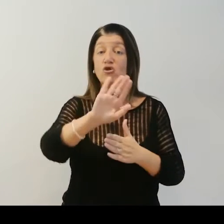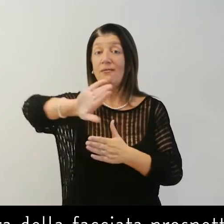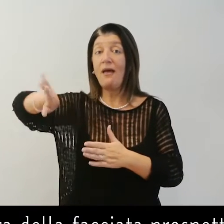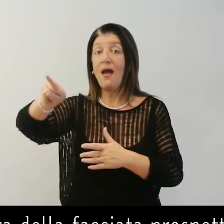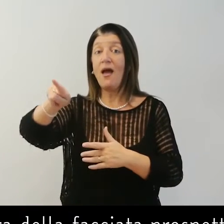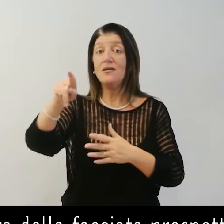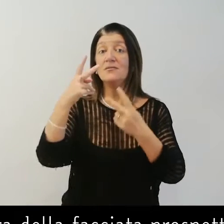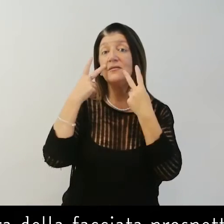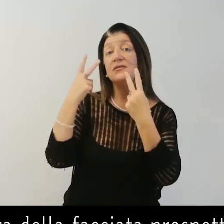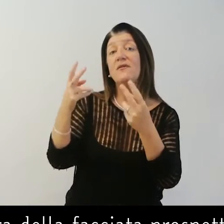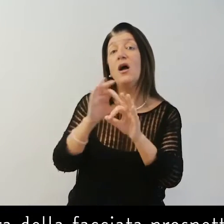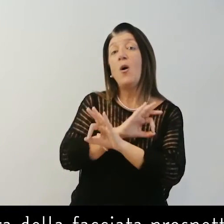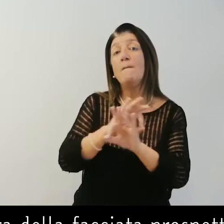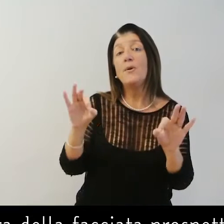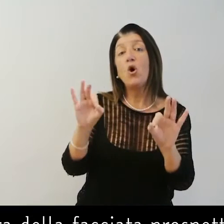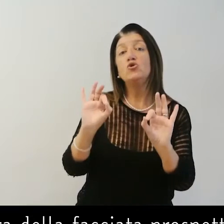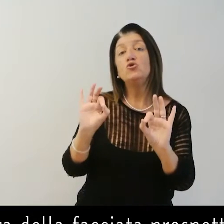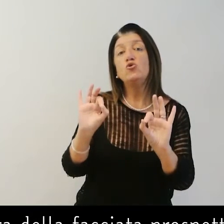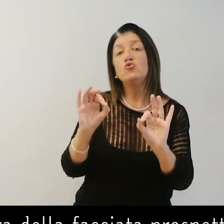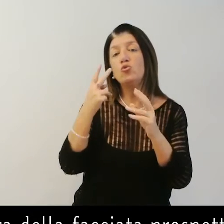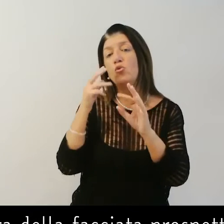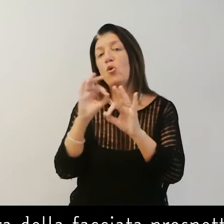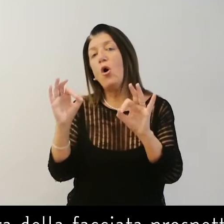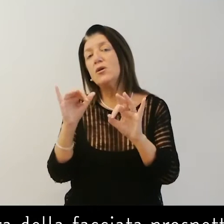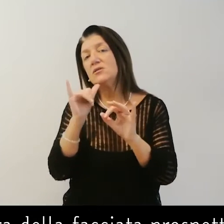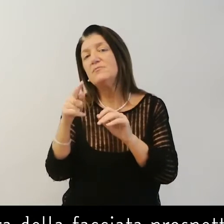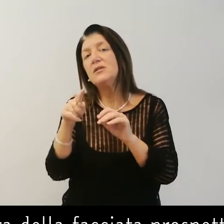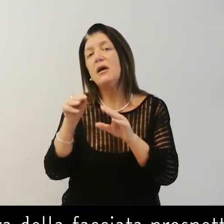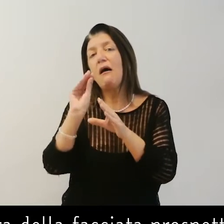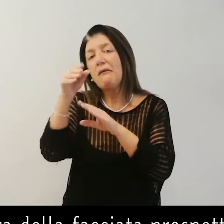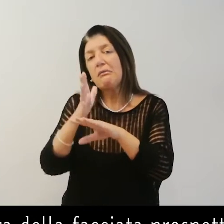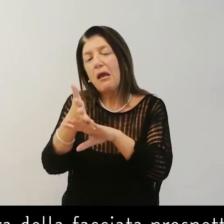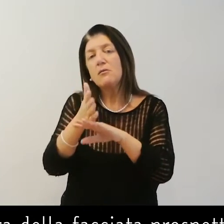a destra della facciata prospettano gli ambienti delle cappelle